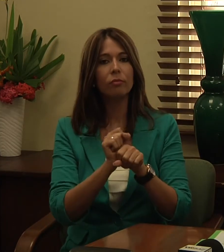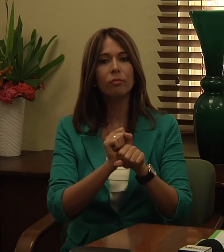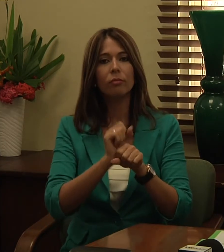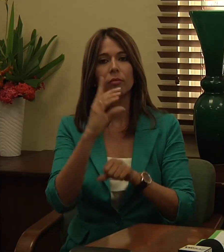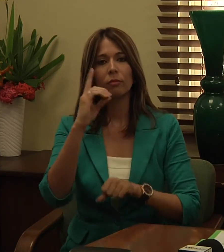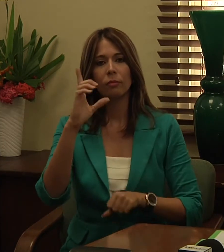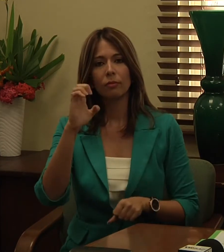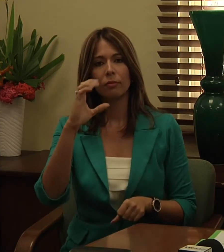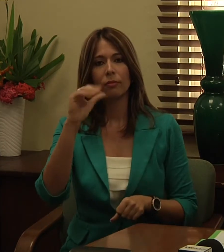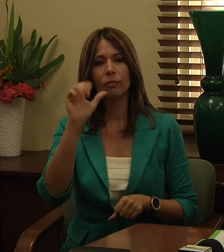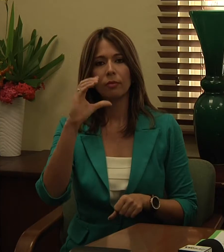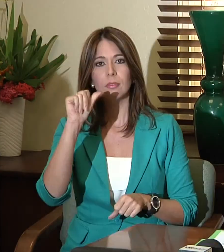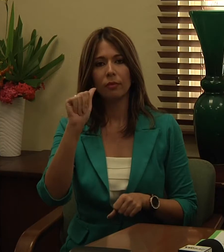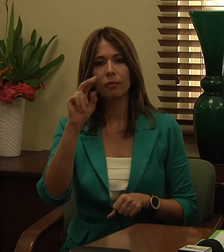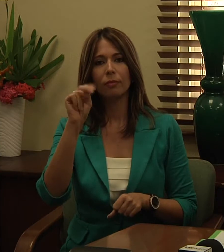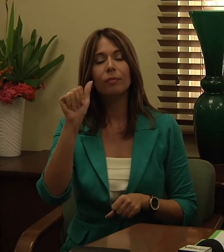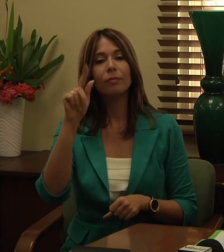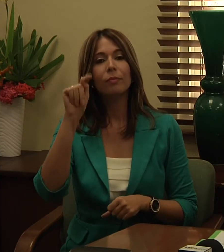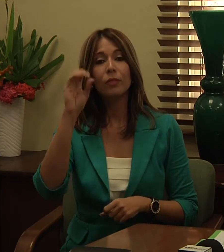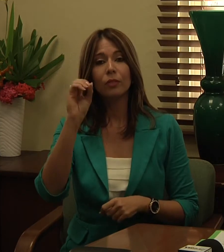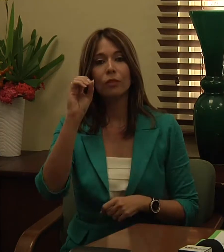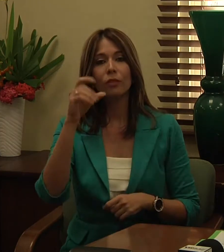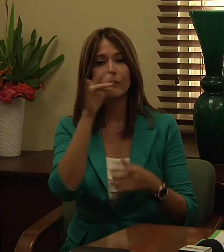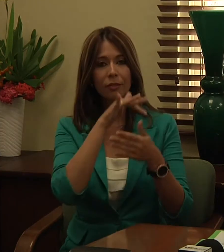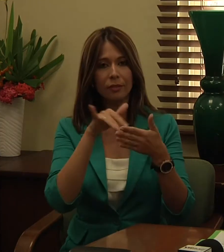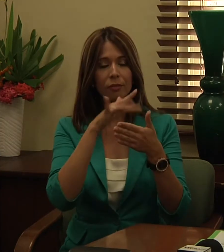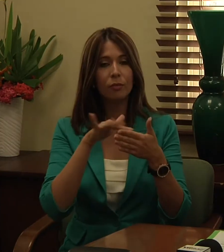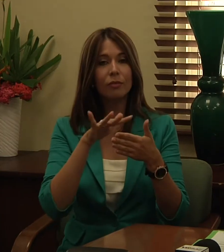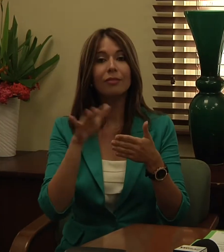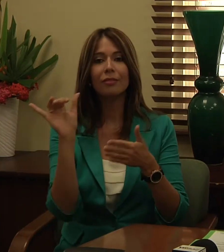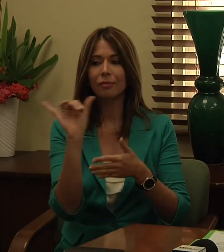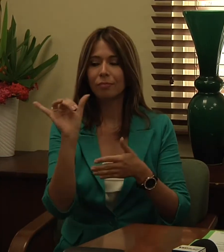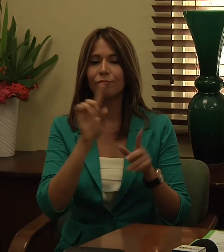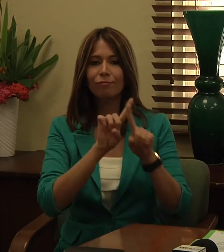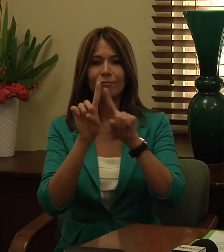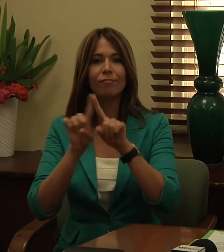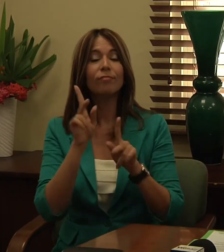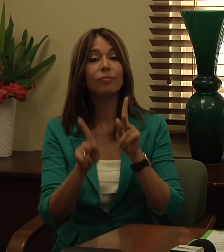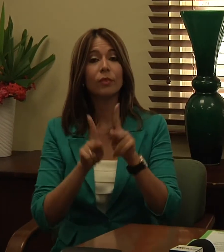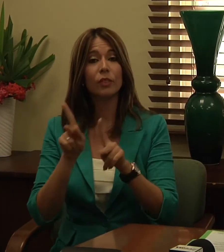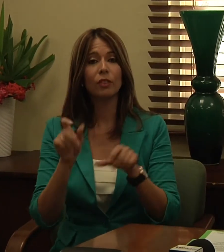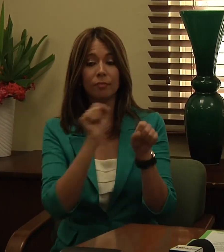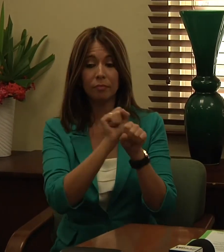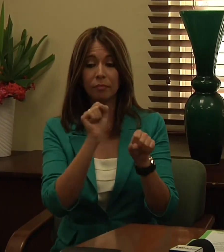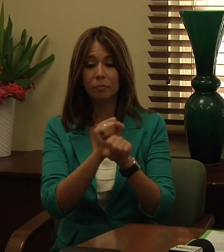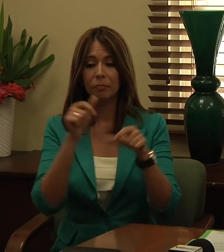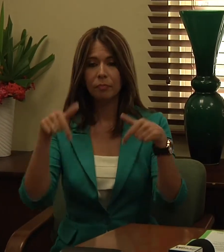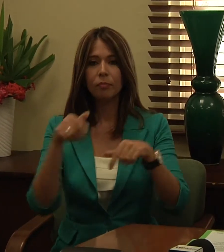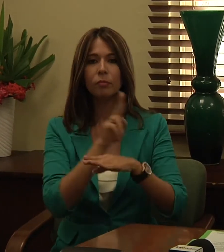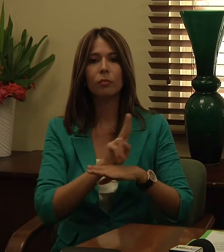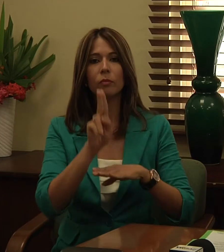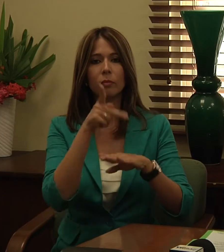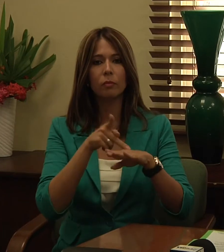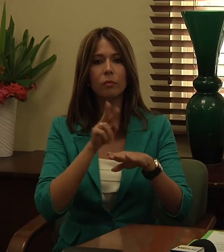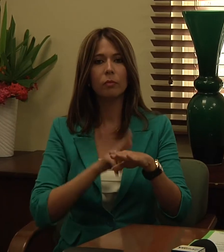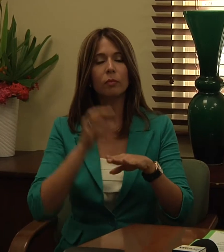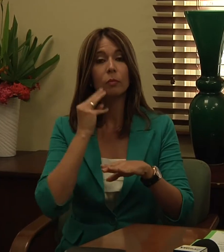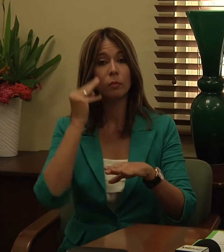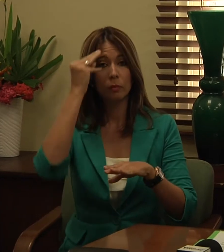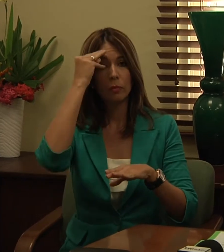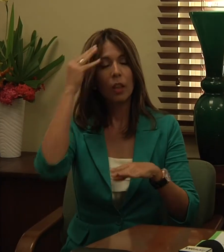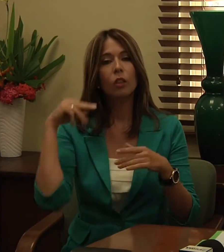otras organizaciones dentro del recinto hagamos una serie de actividades en las que